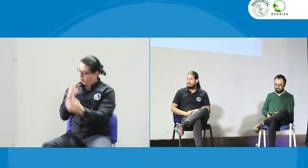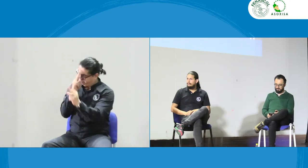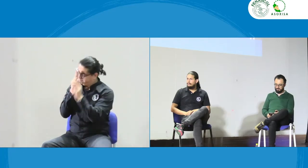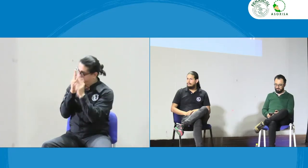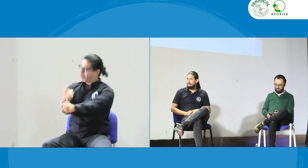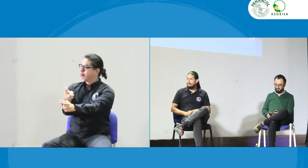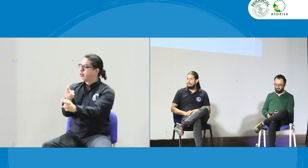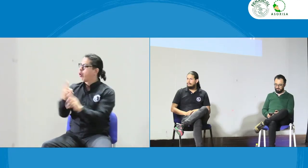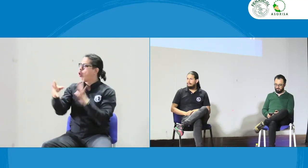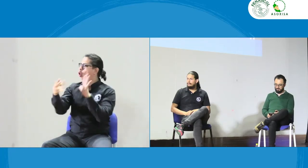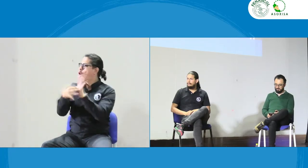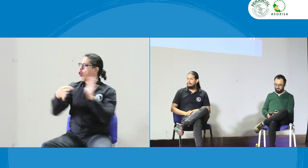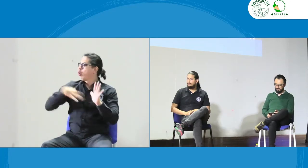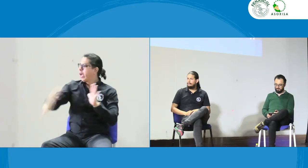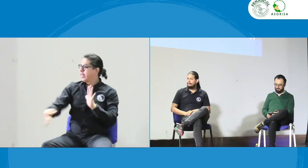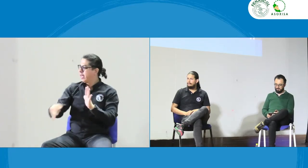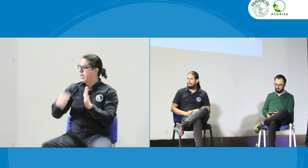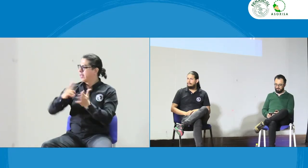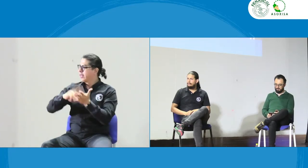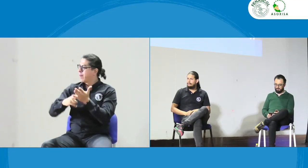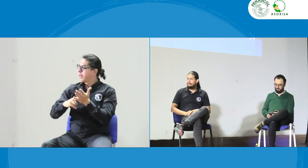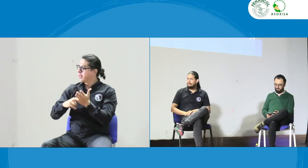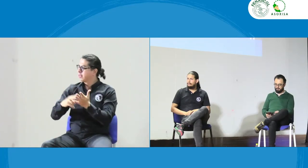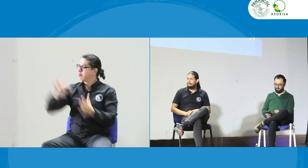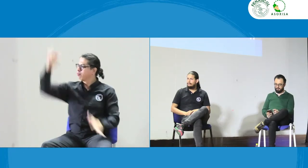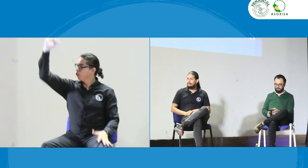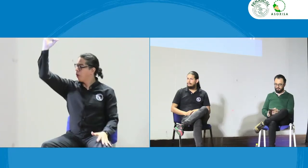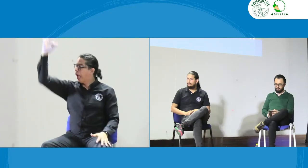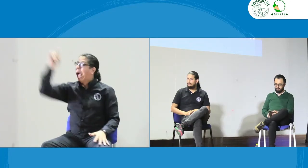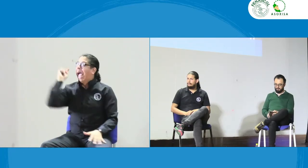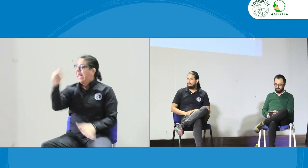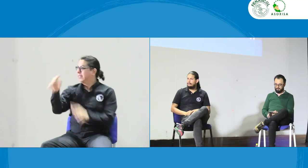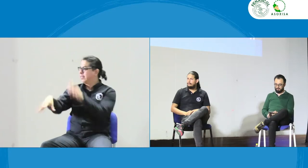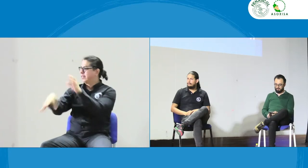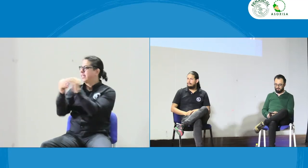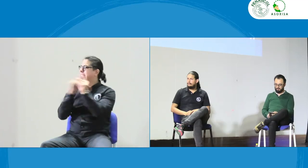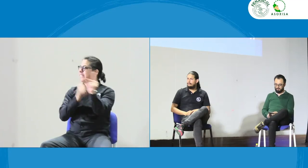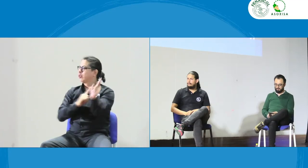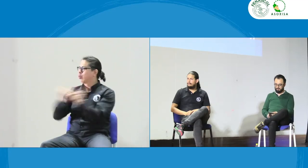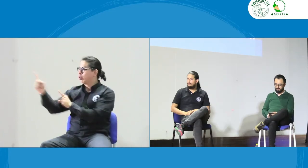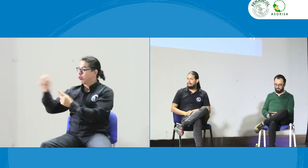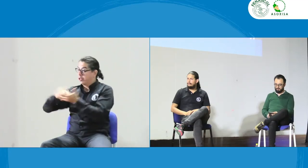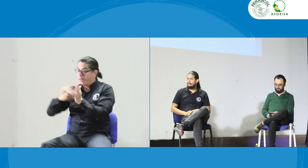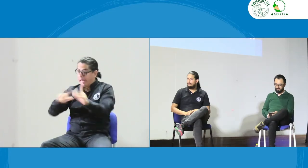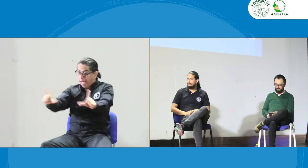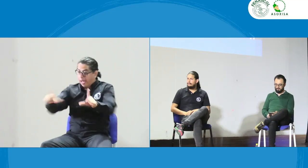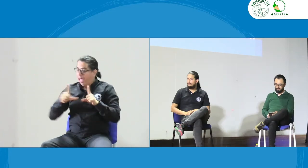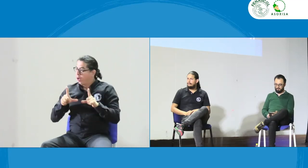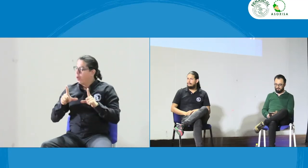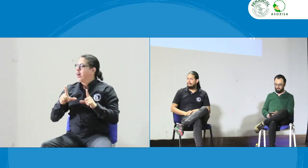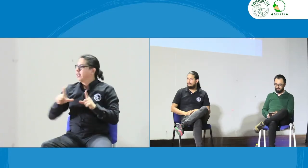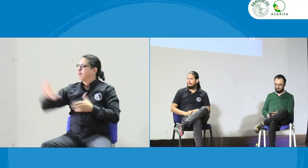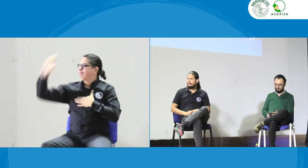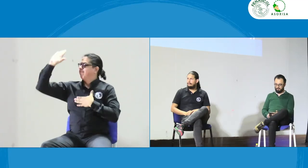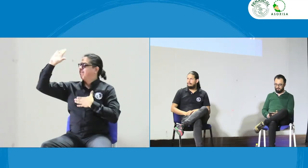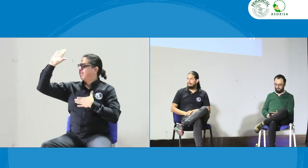así es ese juramento porque se comprometen a hacer ciertas cosas y a cumplir con ese código deontológico